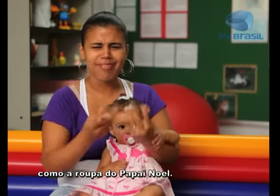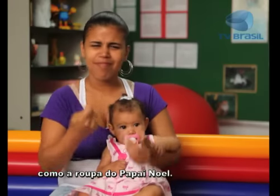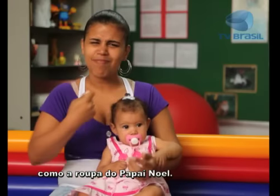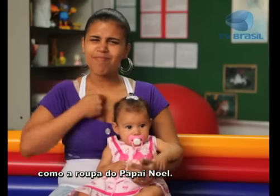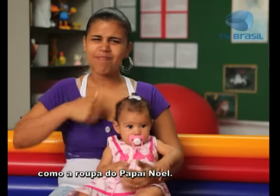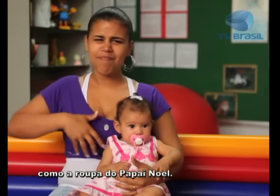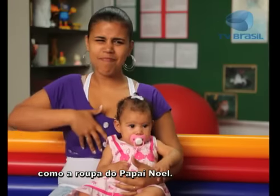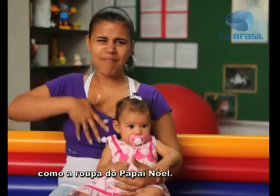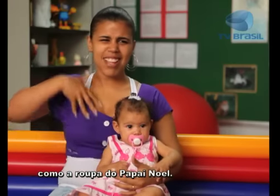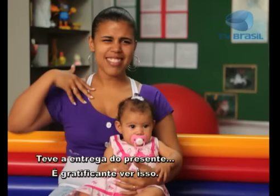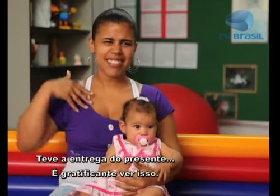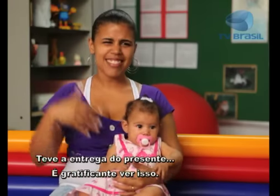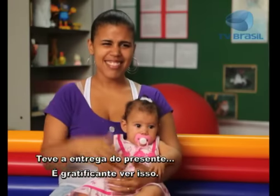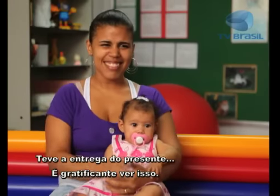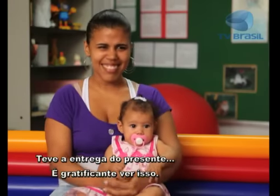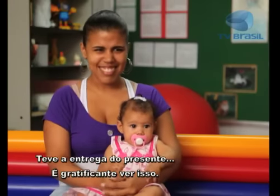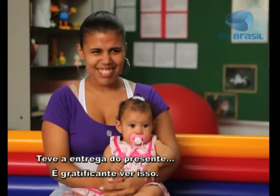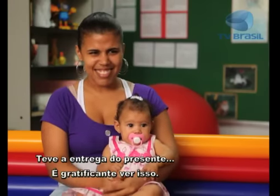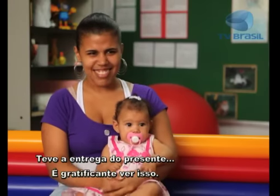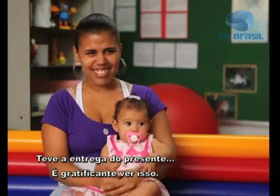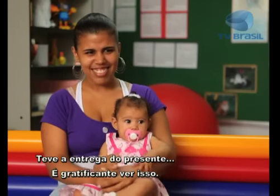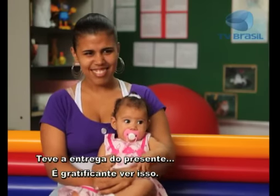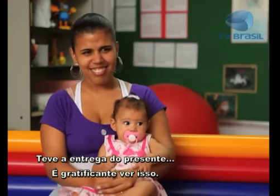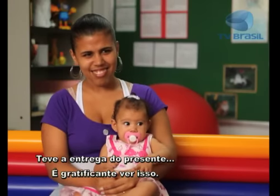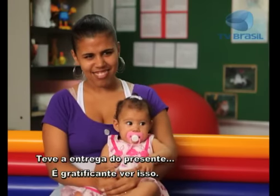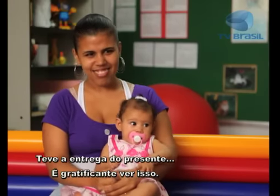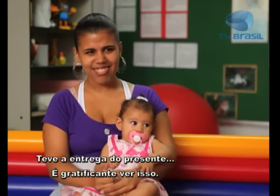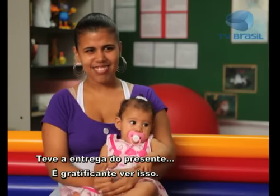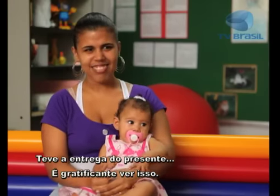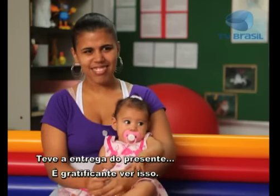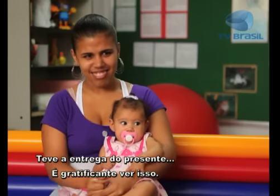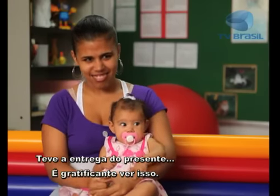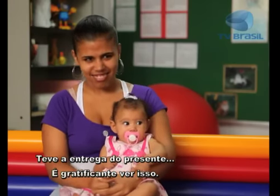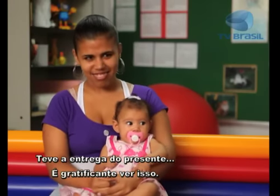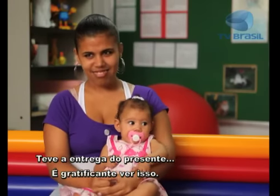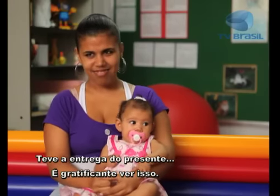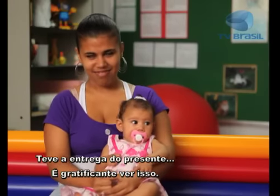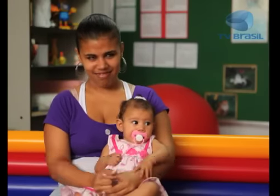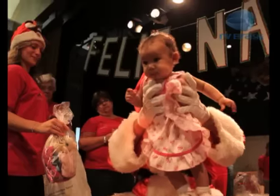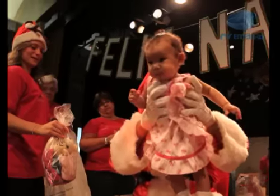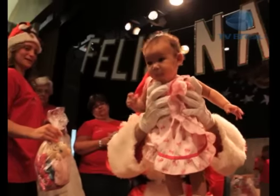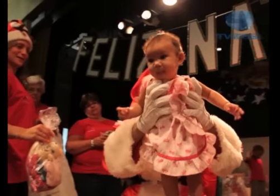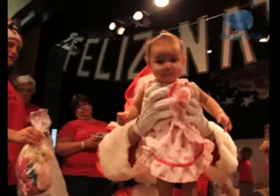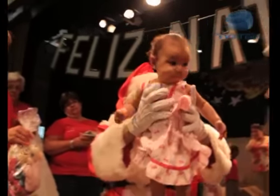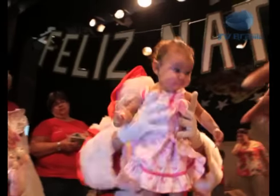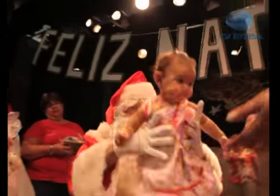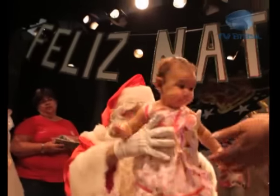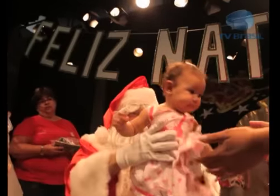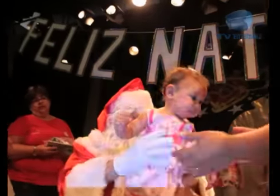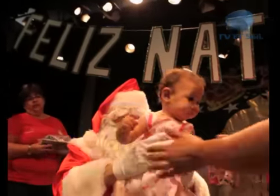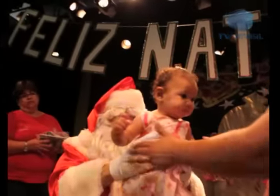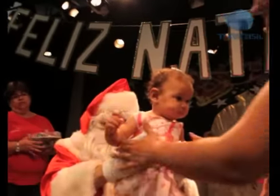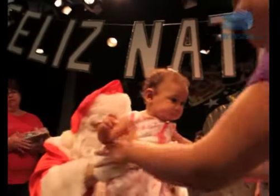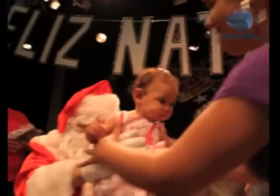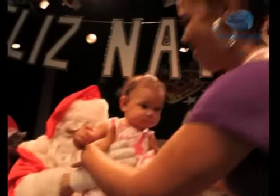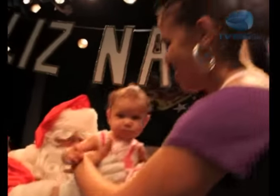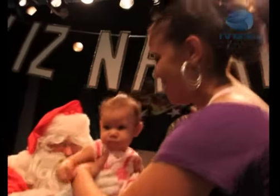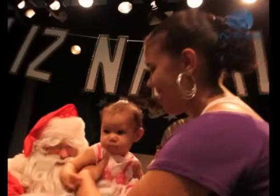Noel, a questão da entrega do presente. É muito gratificante ver isso. Regiane pega Emanuele do